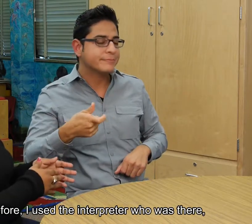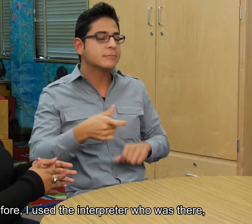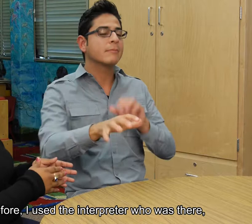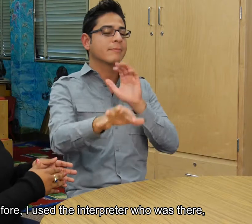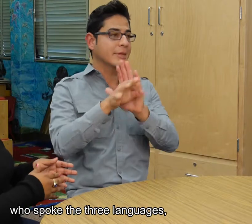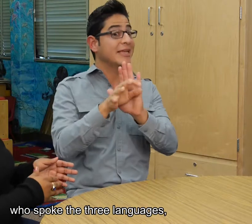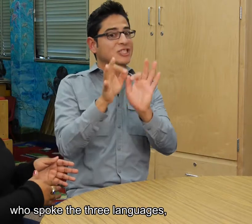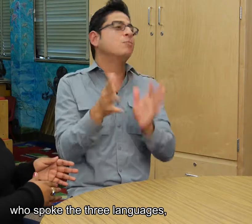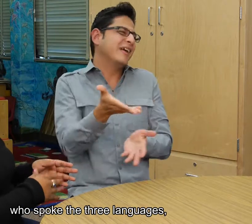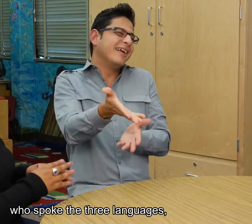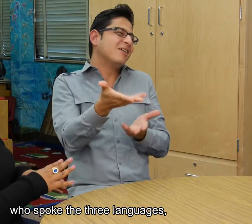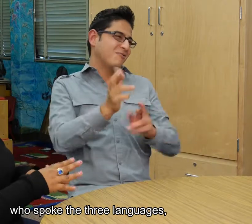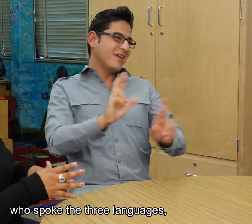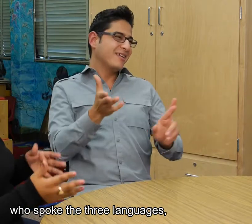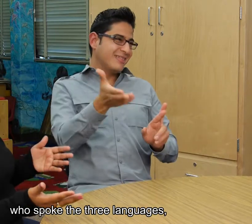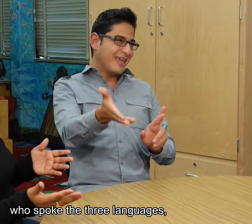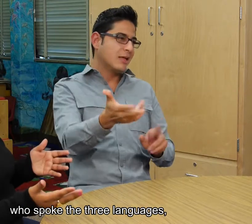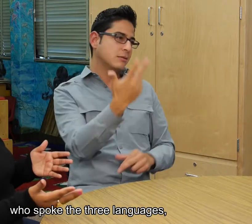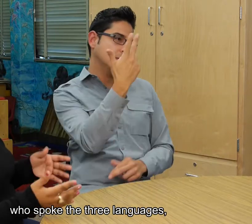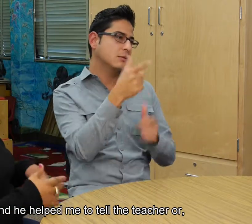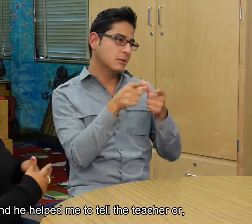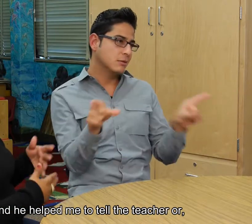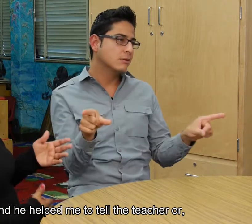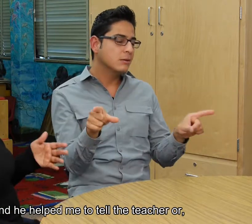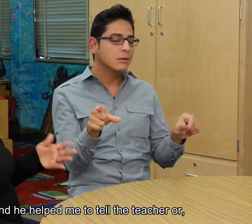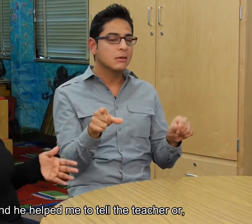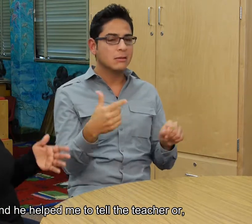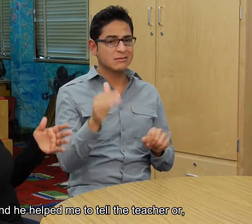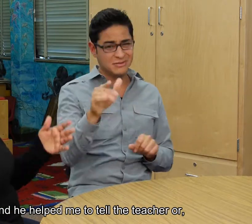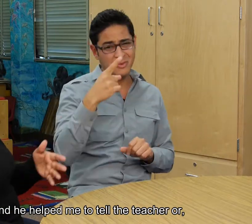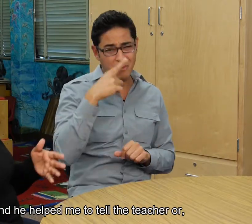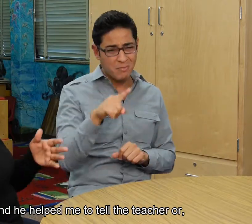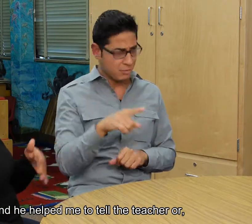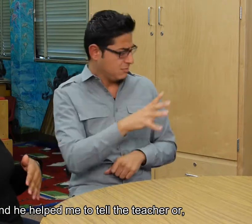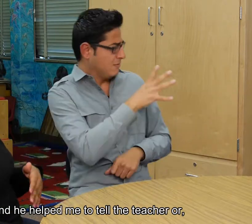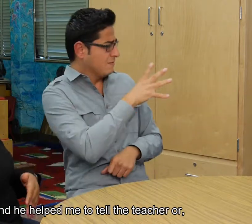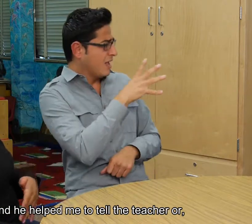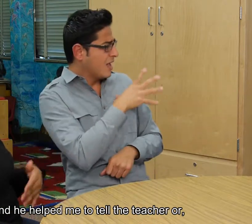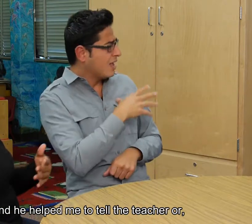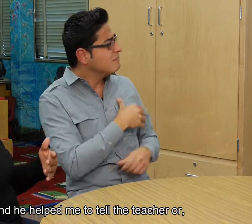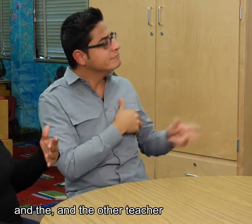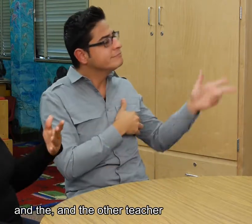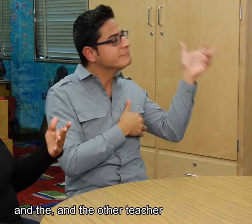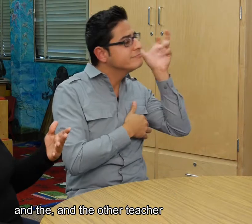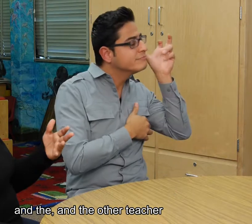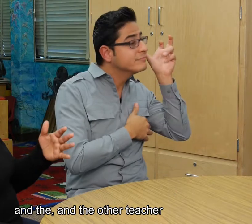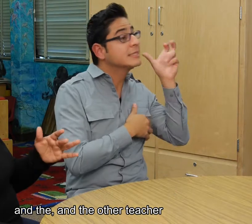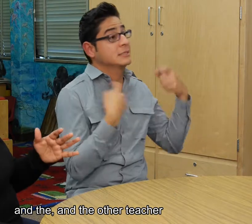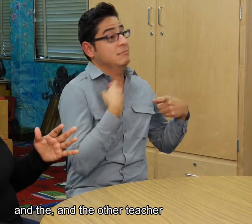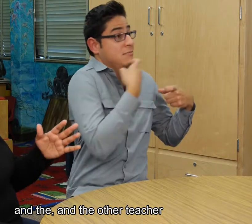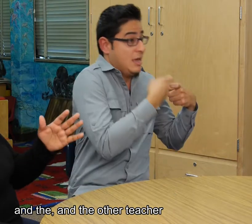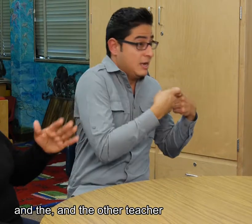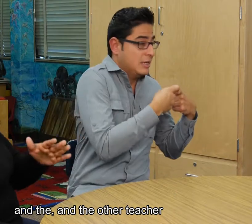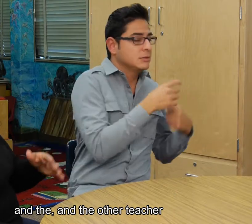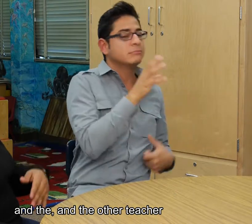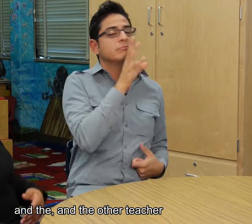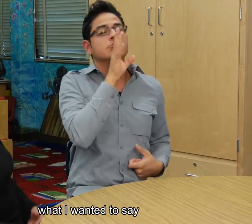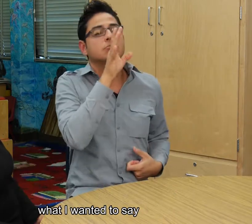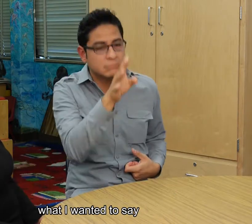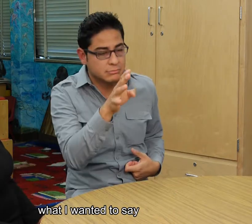ahí, que hablaba los tres lenguajes, y él me ayudó a decirle a la maestra, o, y al, y al otro maestro, lo que yo les